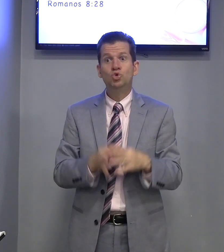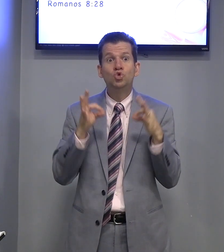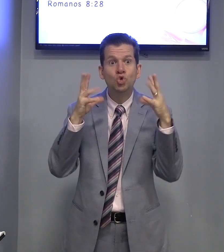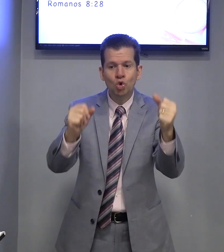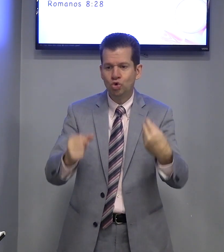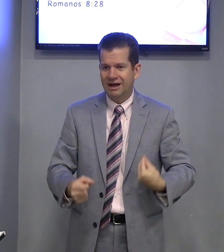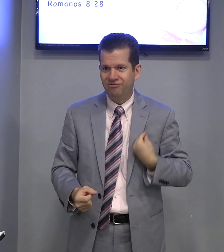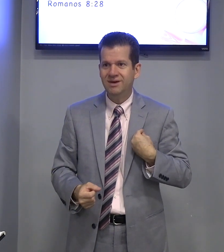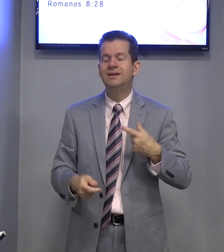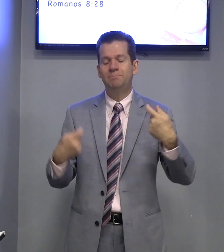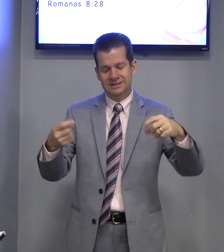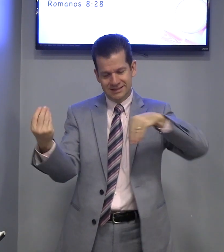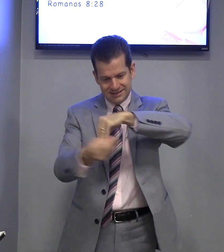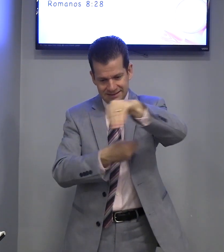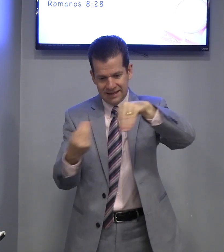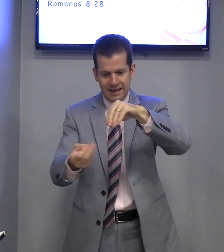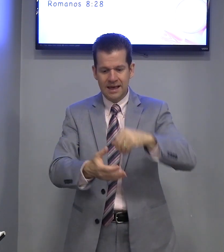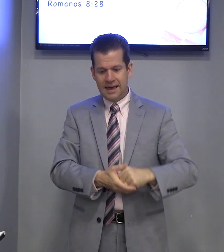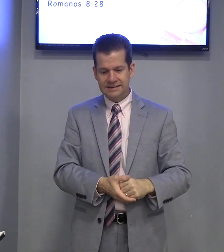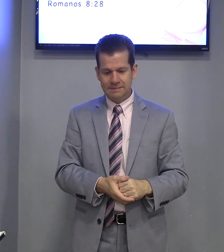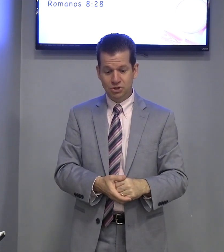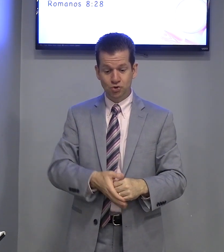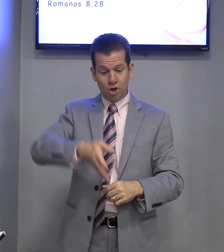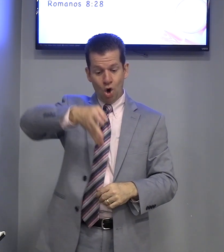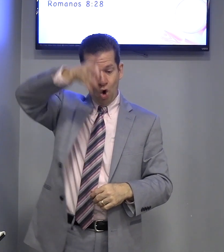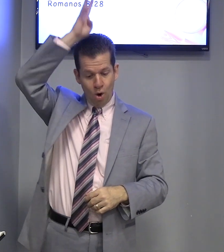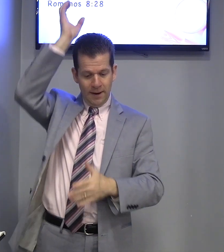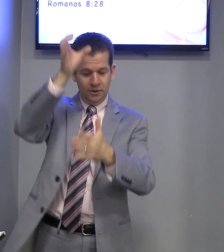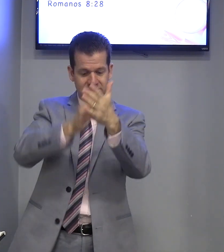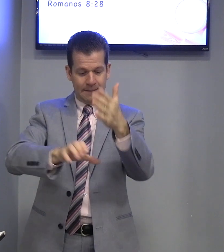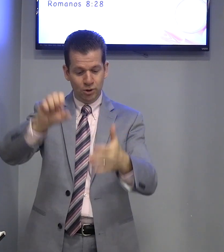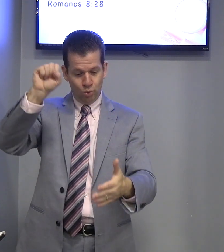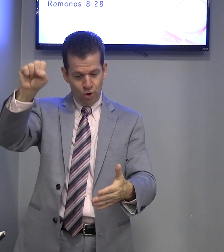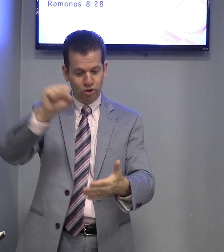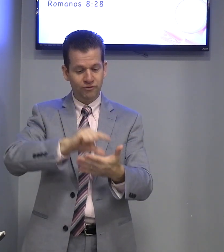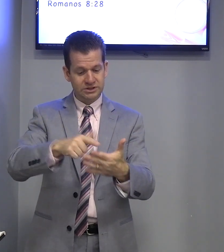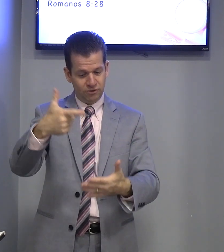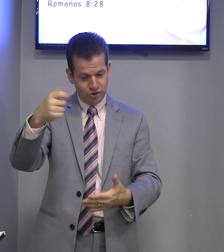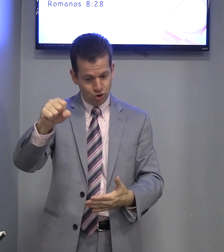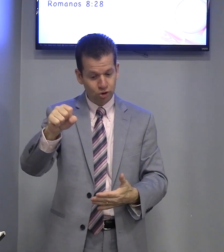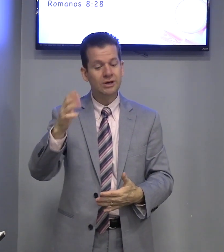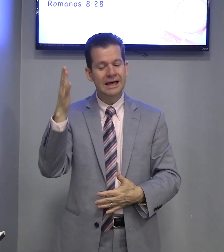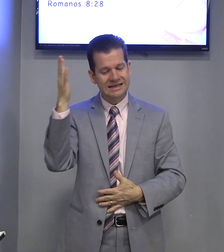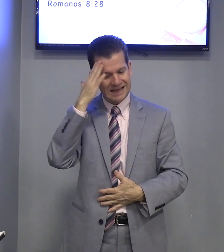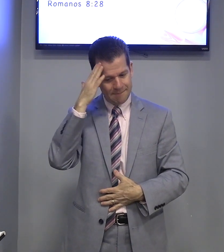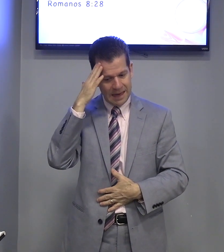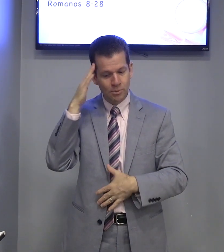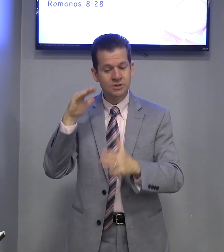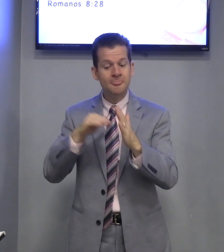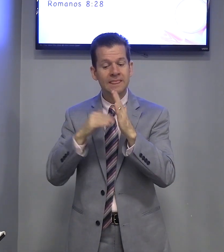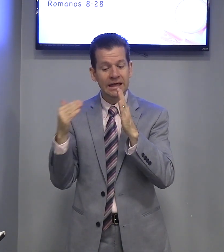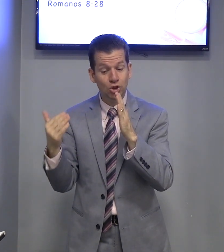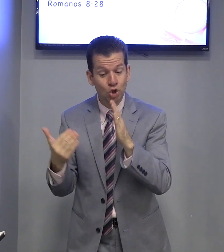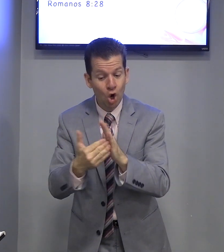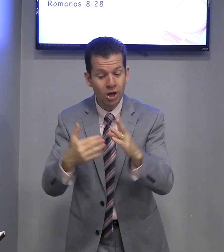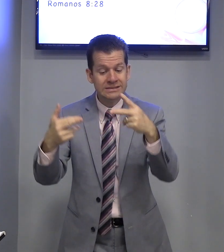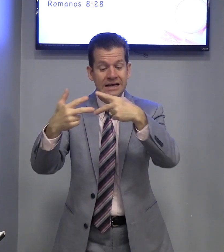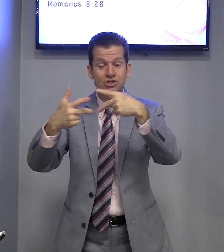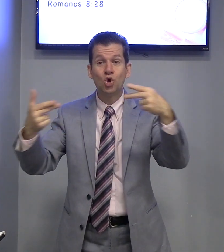Tudo na vida precisa ter essa mistura. Romanos, capítulo 8, versículo 28. Sabemos que todas as